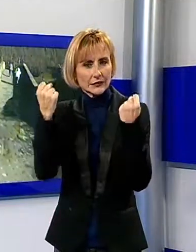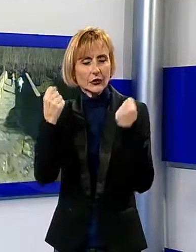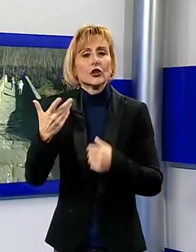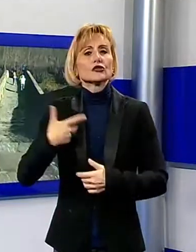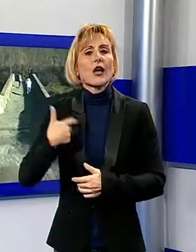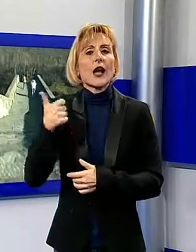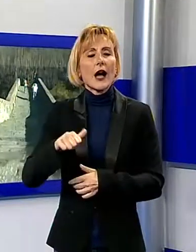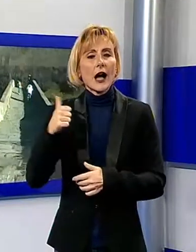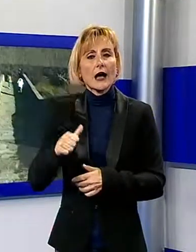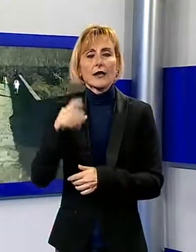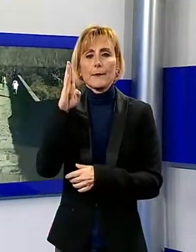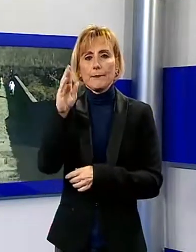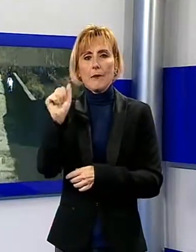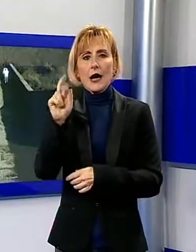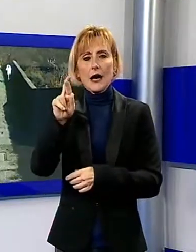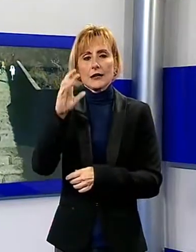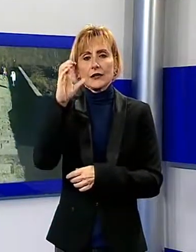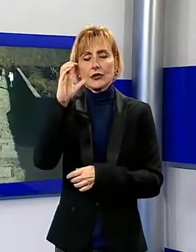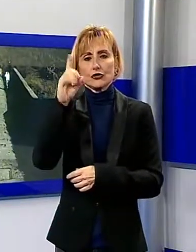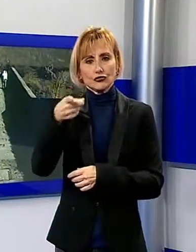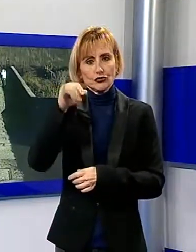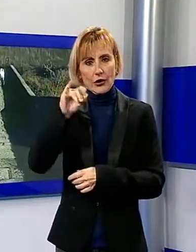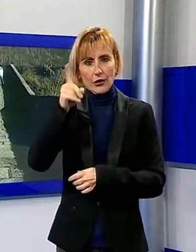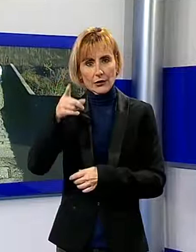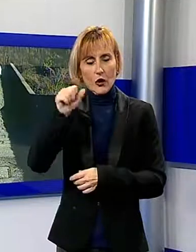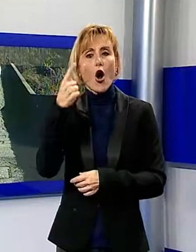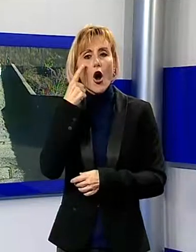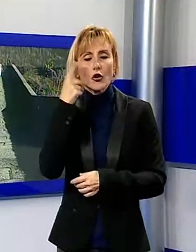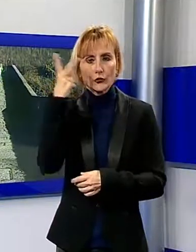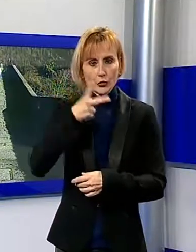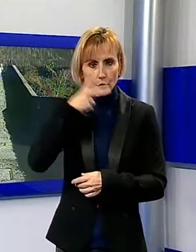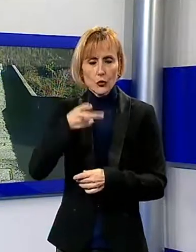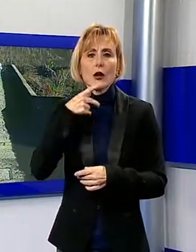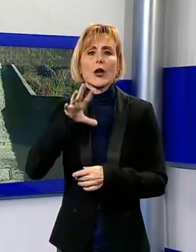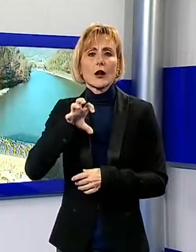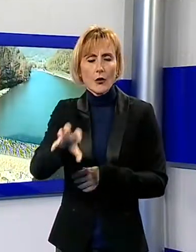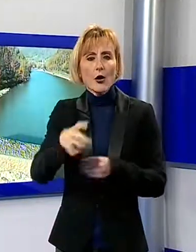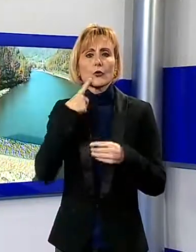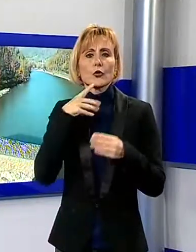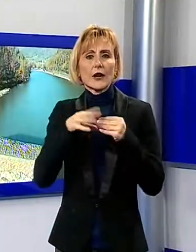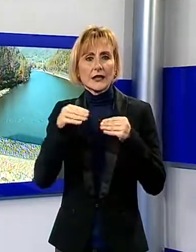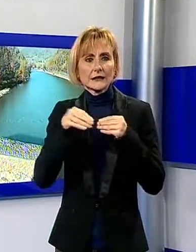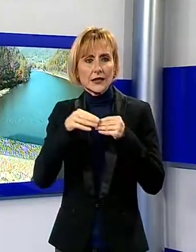l'occhio di Lucca, sul quale sarà possibile completare l'opera di restauro e consolidamento portata avanti in questi anni.